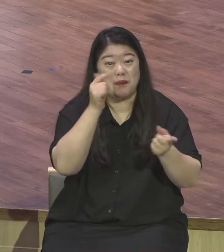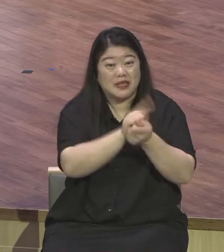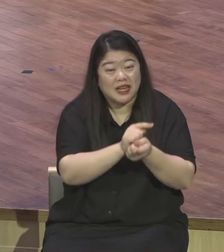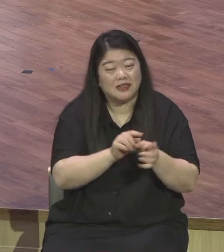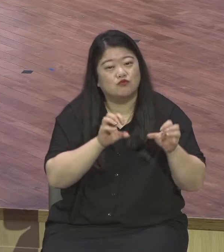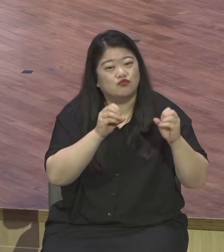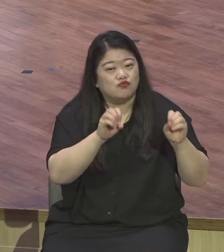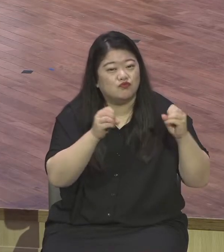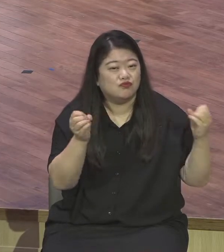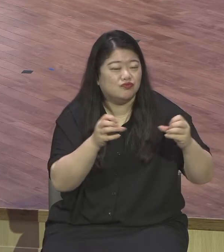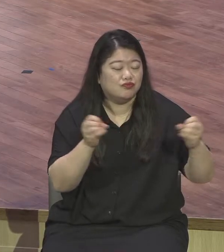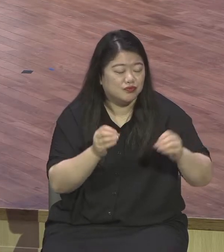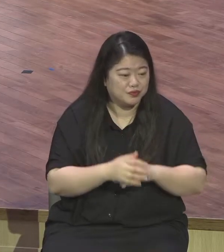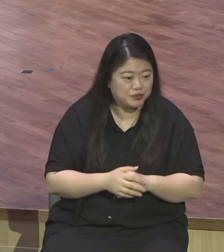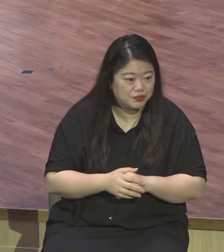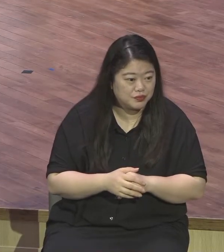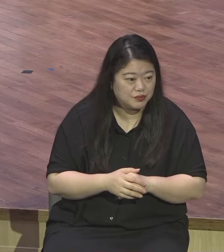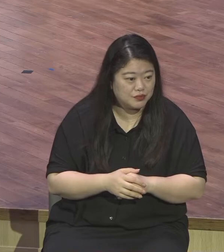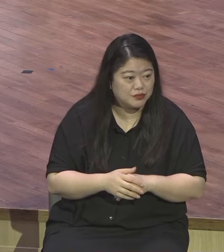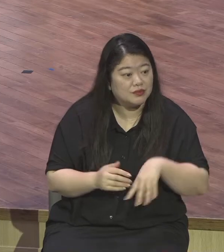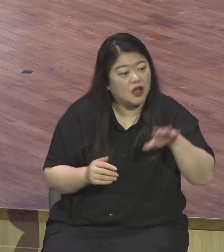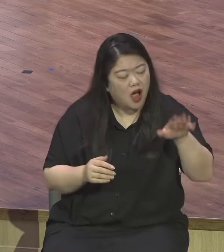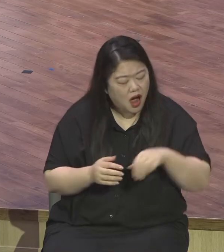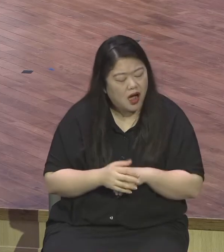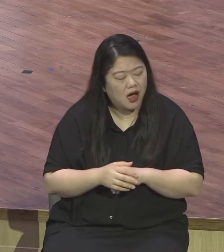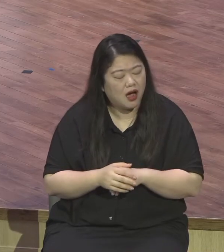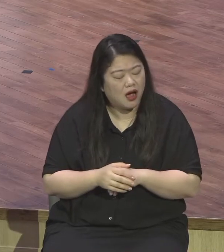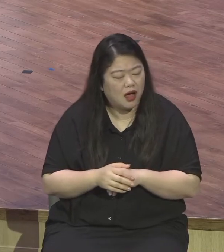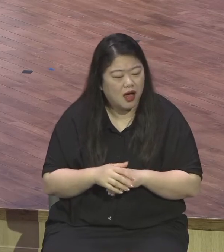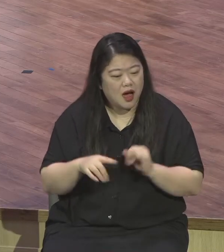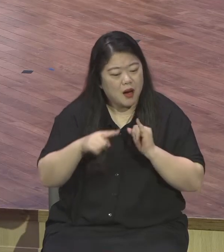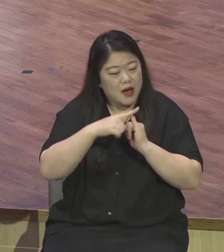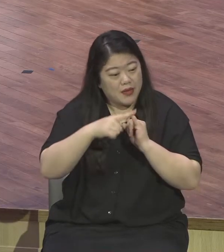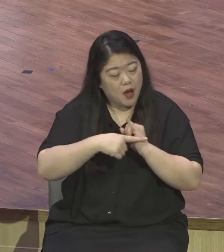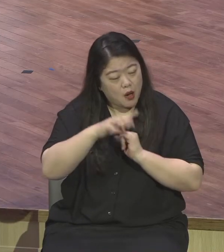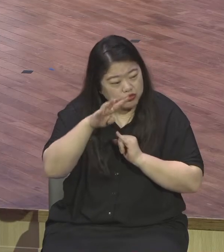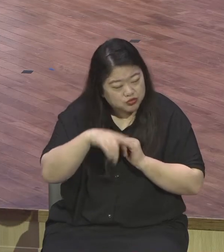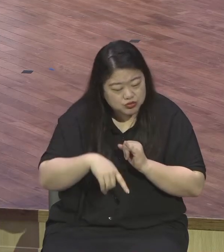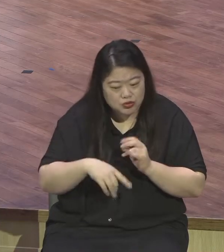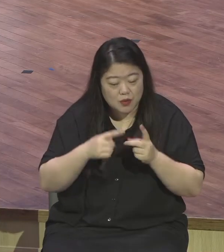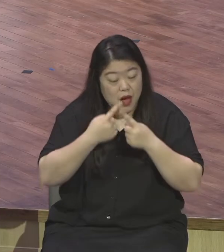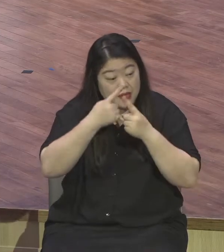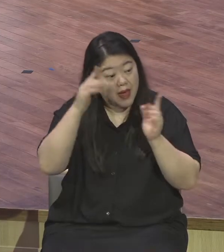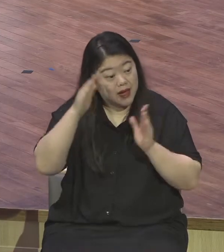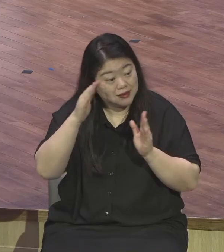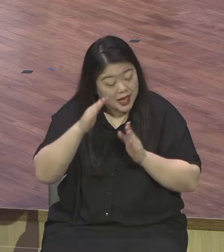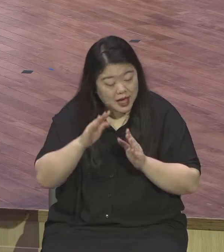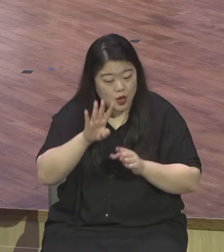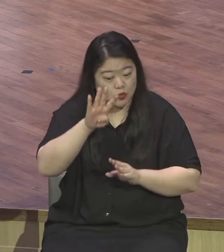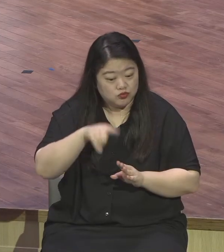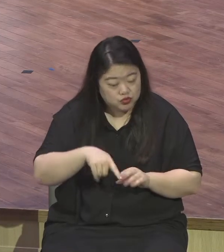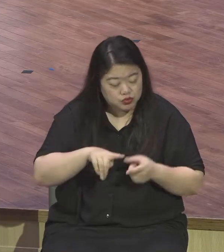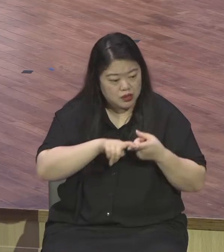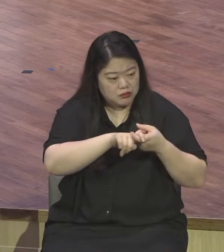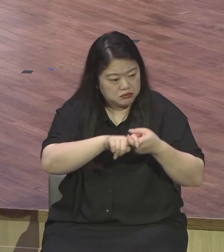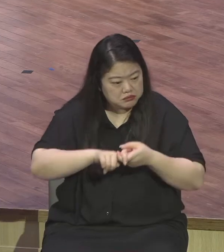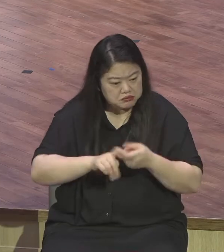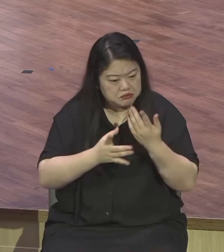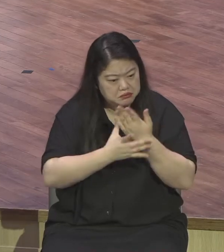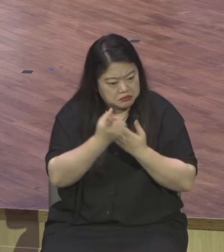태양아부까지 뱃속에 있는 아이를 두고 있는 부모까지 만나봐라 쫙 영적 상태 모델이다